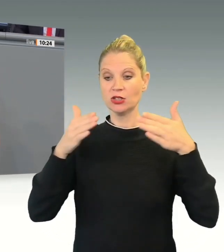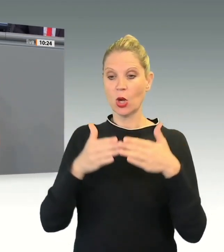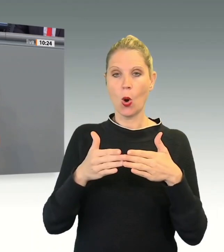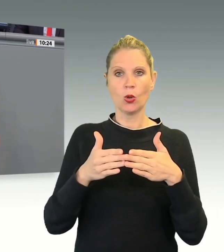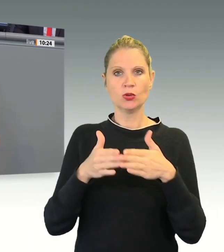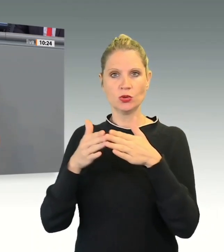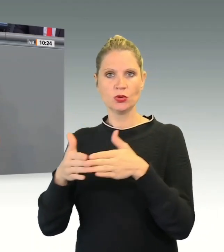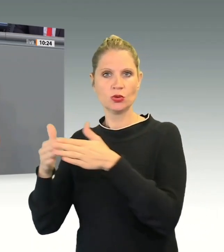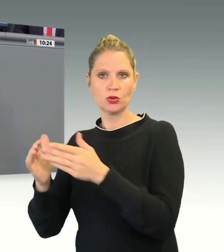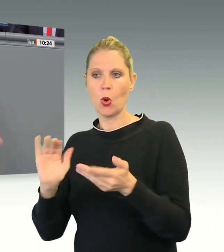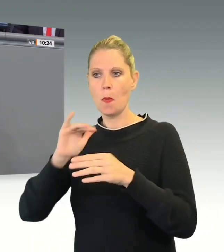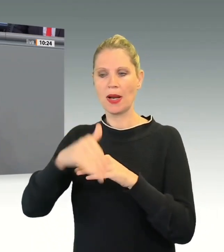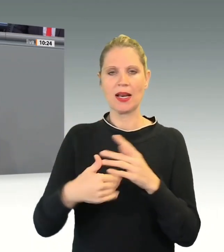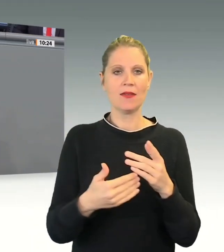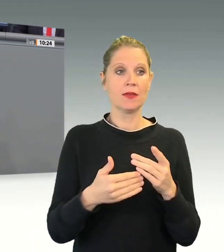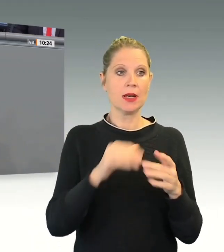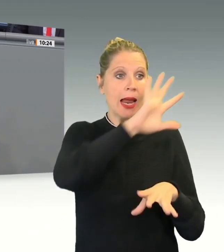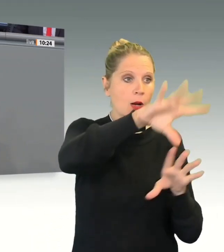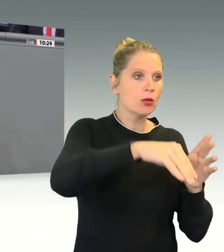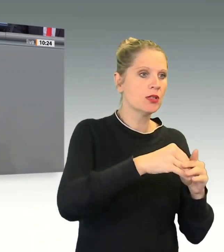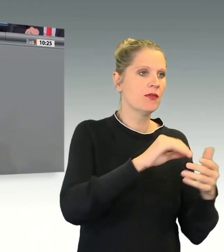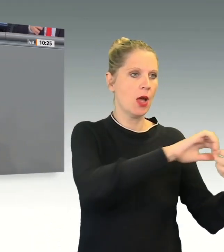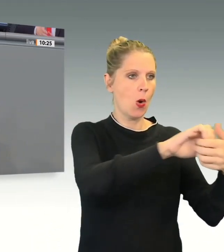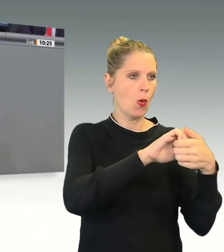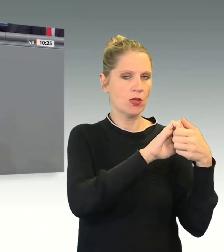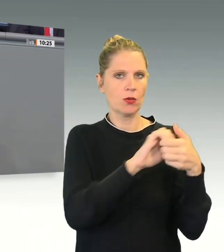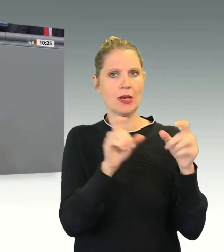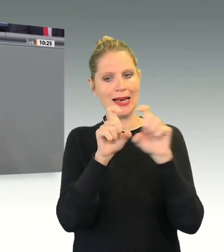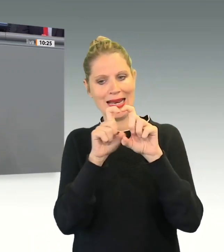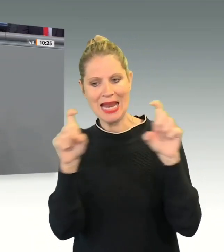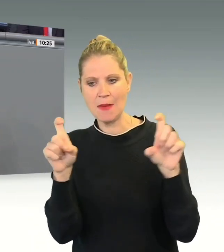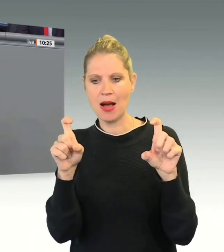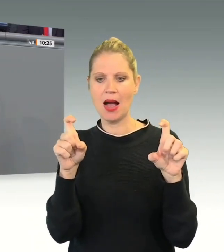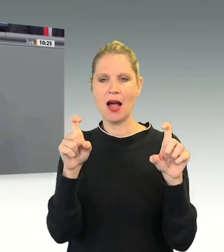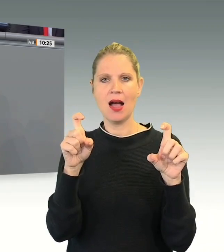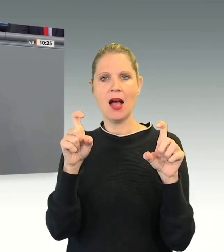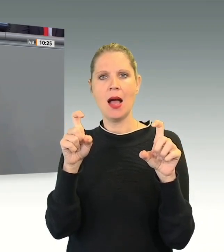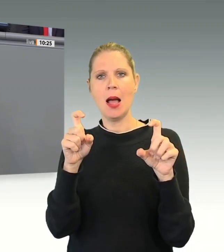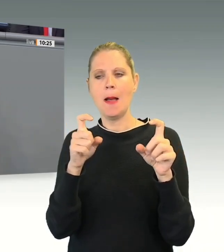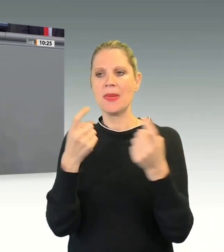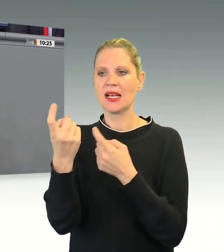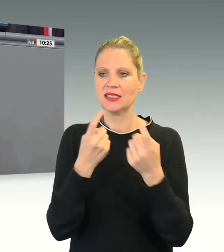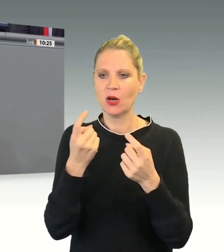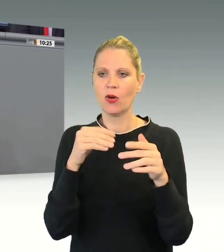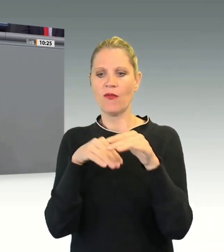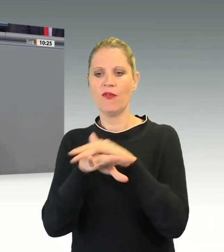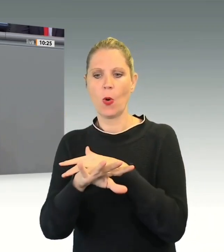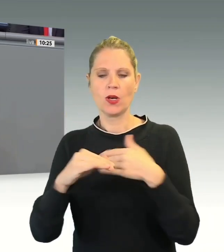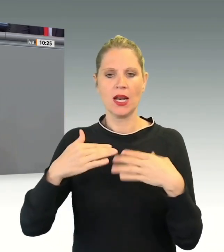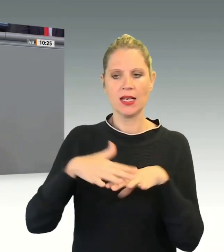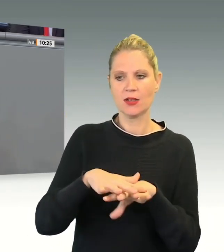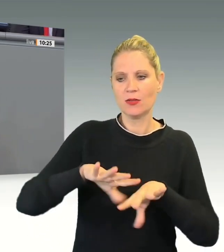unioninklusive, dass man beim Thema Migration, Flucht und Integration bei allen Differenzen aus